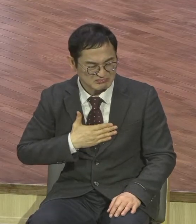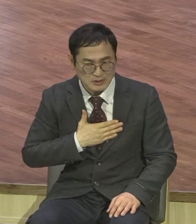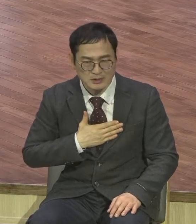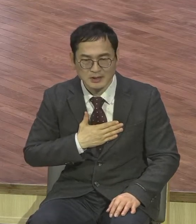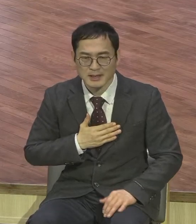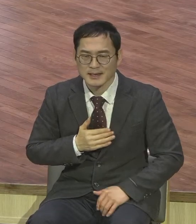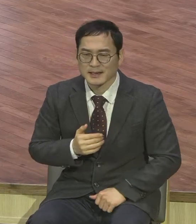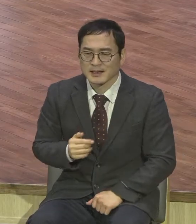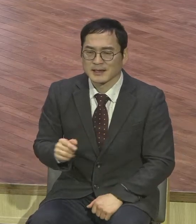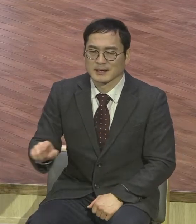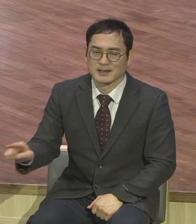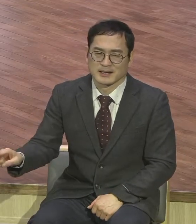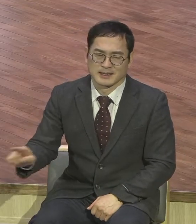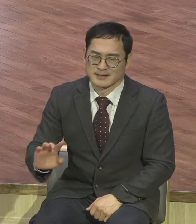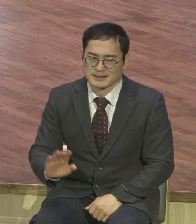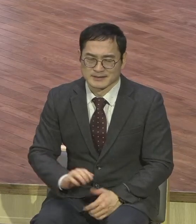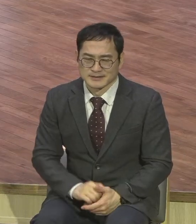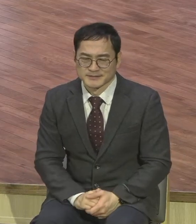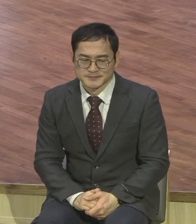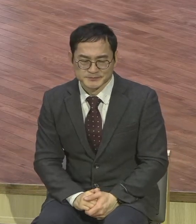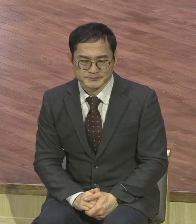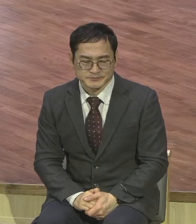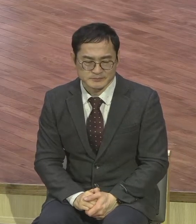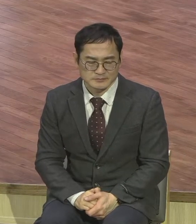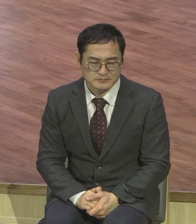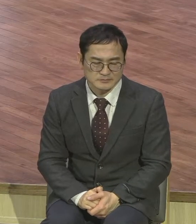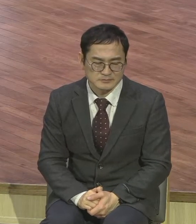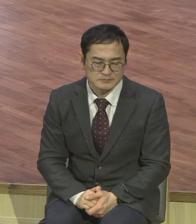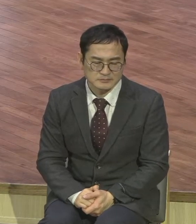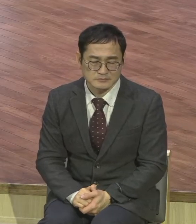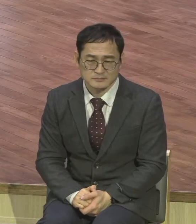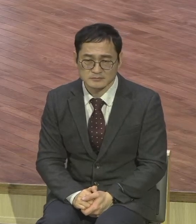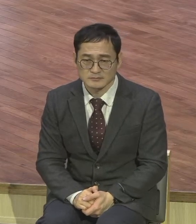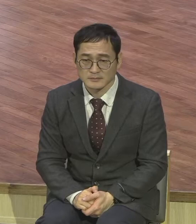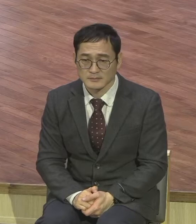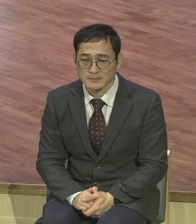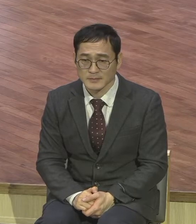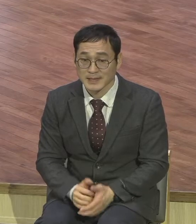이거 뭐 차 대는 것부터 시험 들려 그러면 안아요 꺼리가